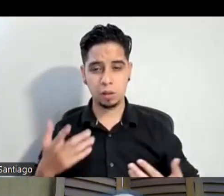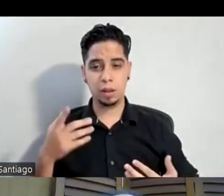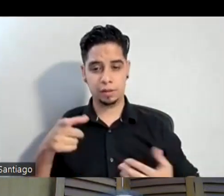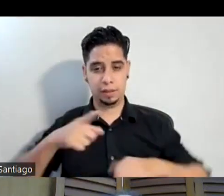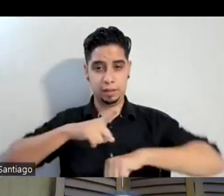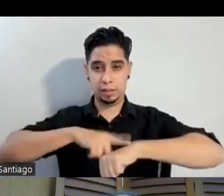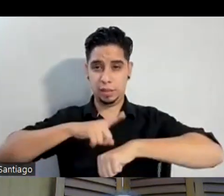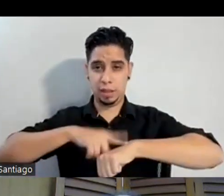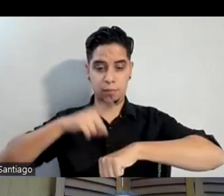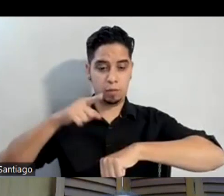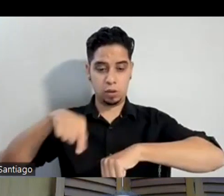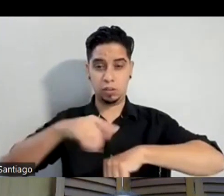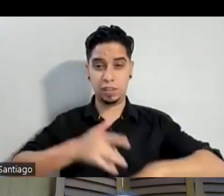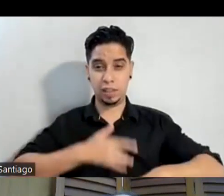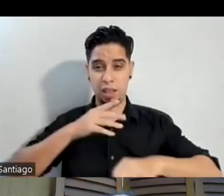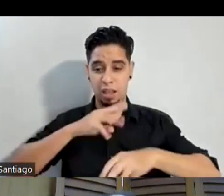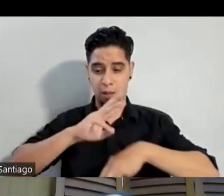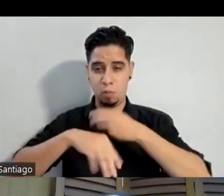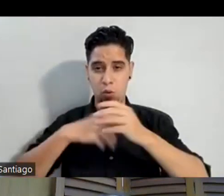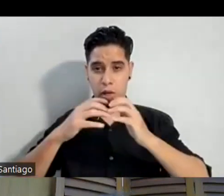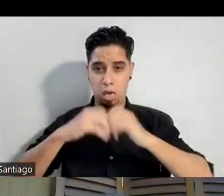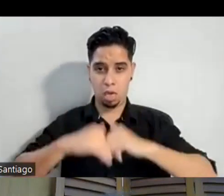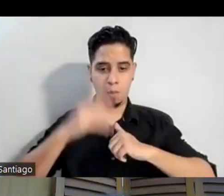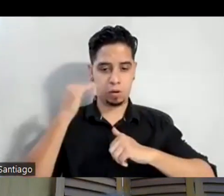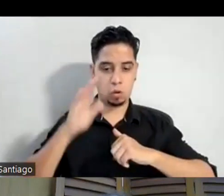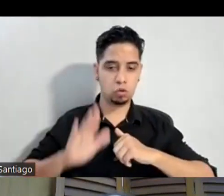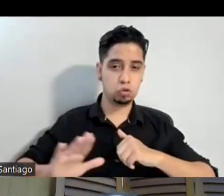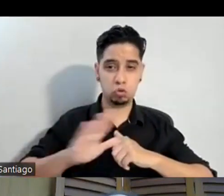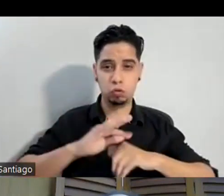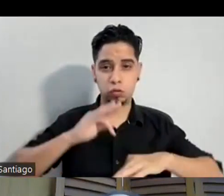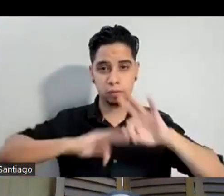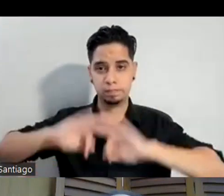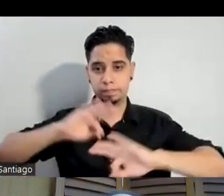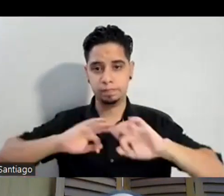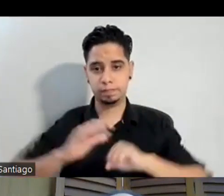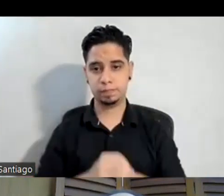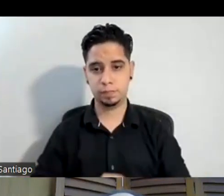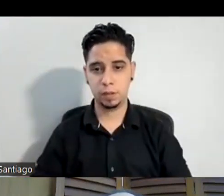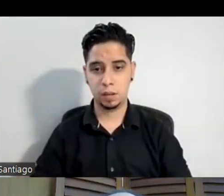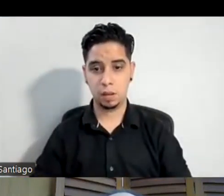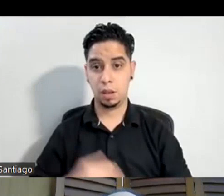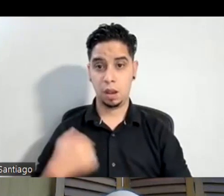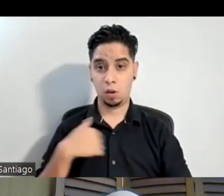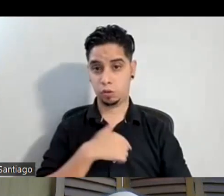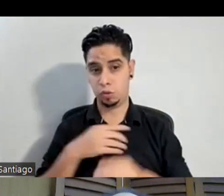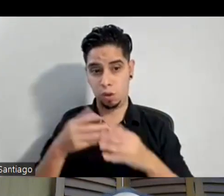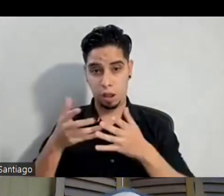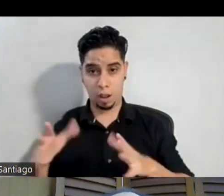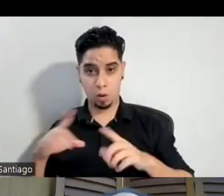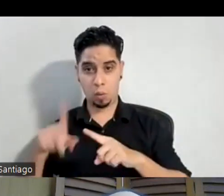se está acabando porque esas son sus frustraciones para nosotros a mejor el mundo se nos acaba si no me pagaron esta quincena y no puedo pagar la guagua o